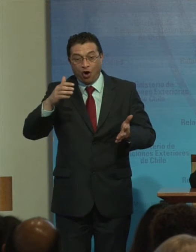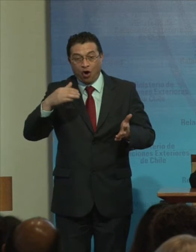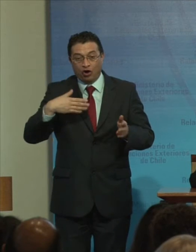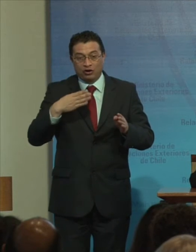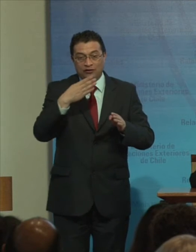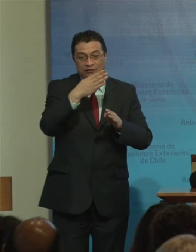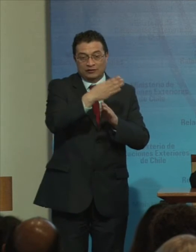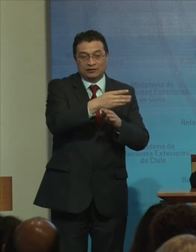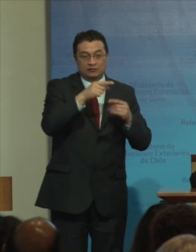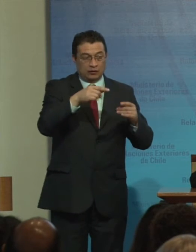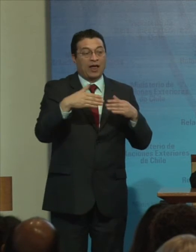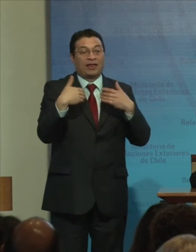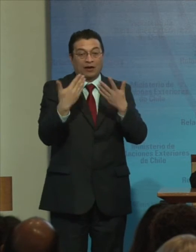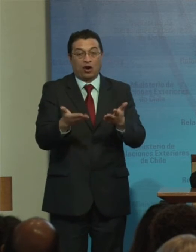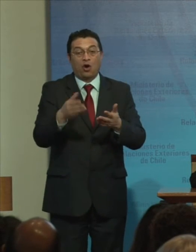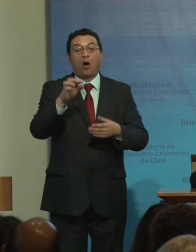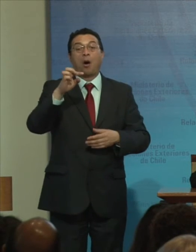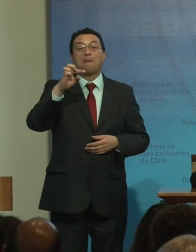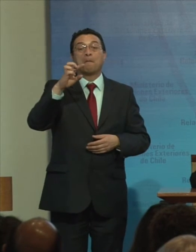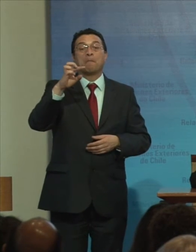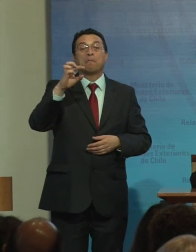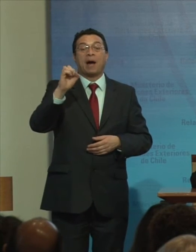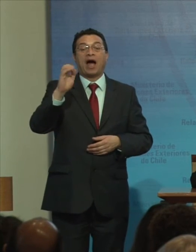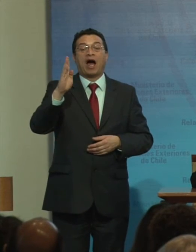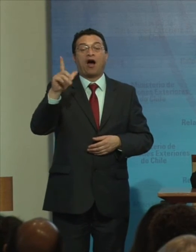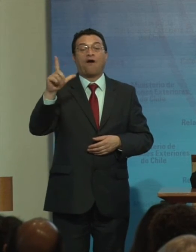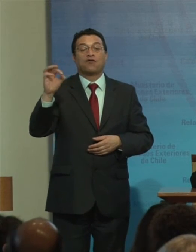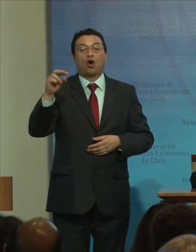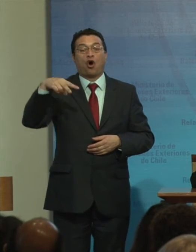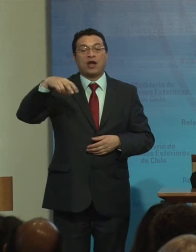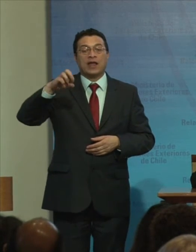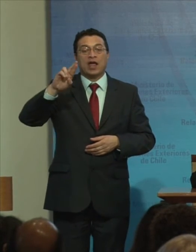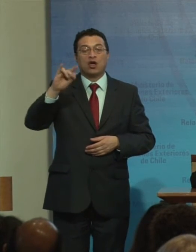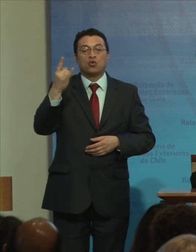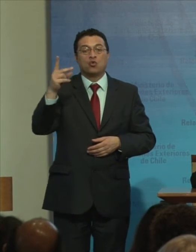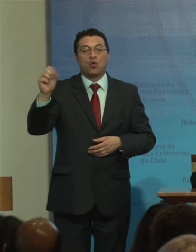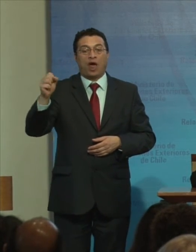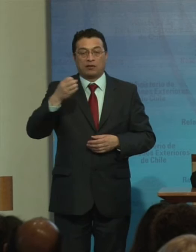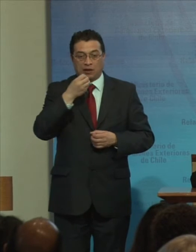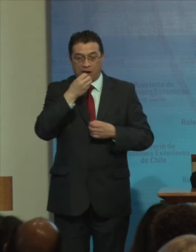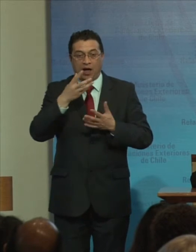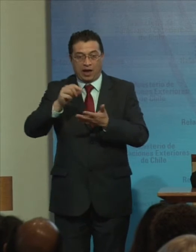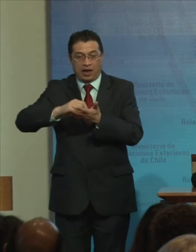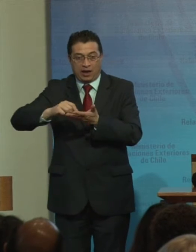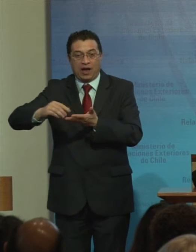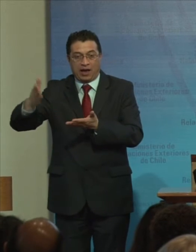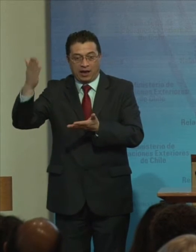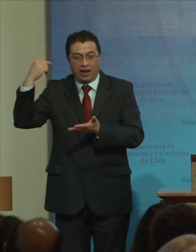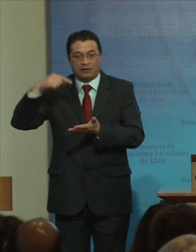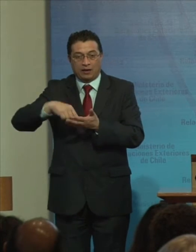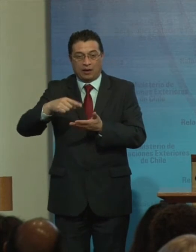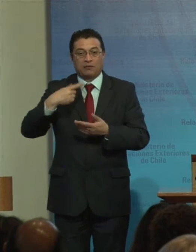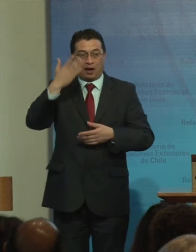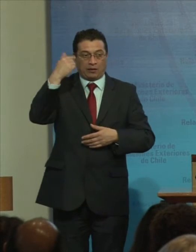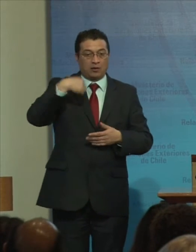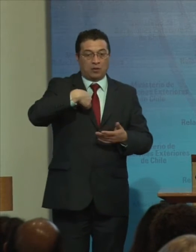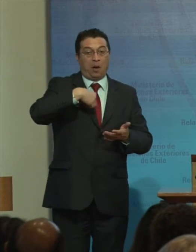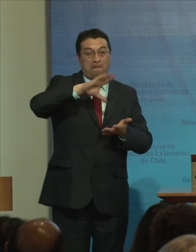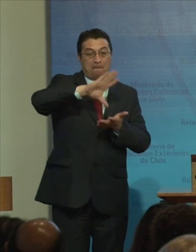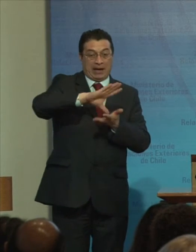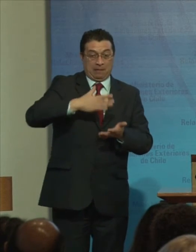Nos lo regaló Pablo Neruda En el momento Que mi patria Estaba muy amenazada